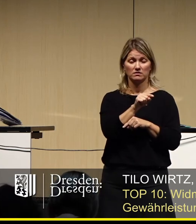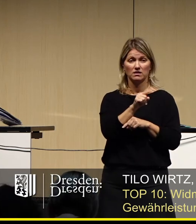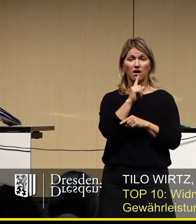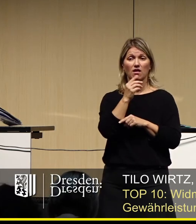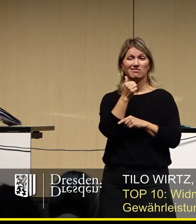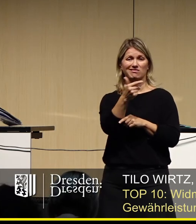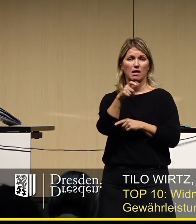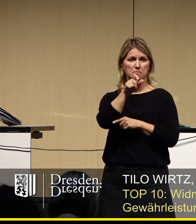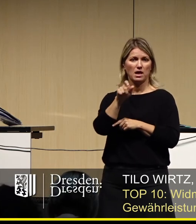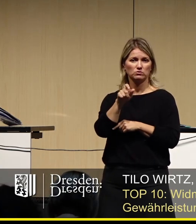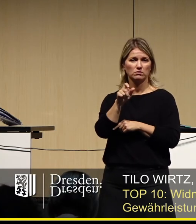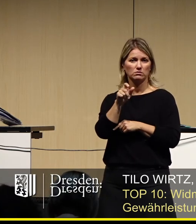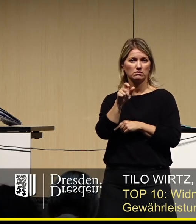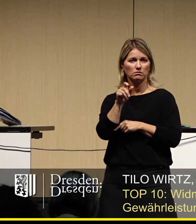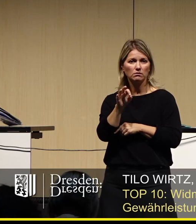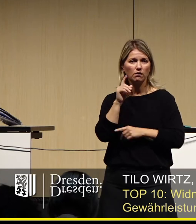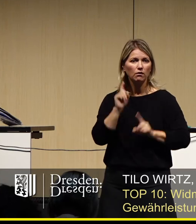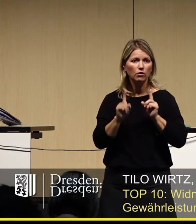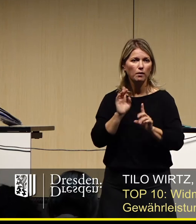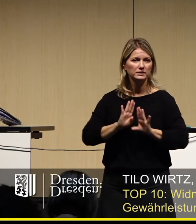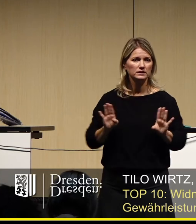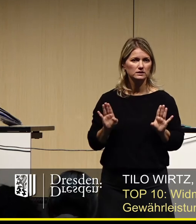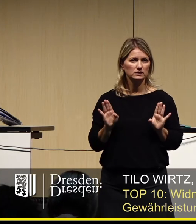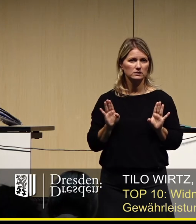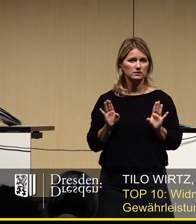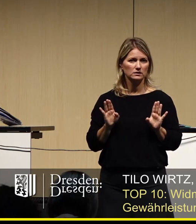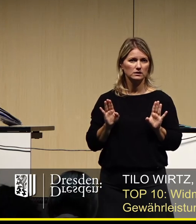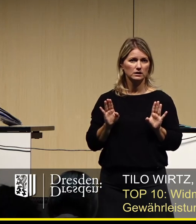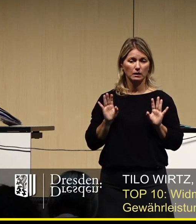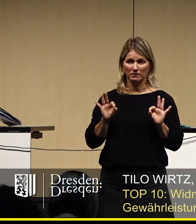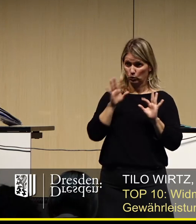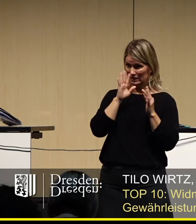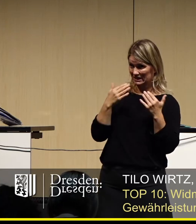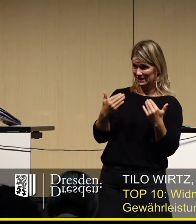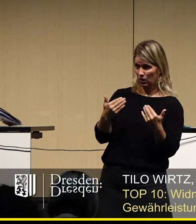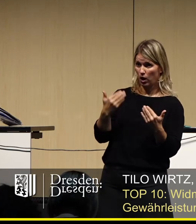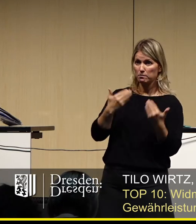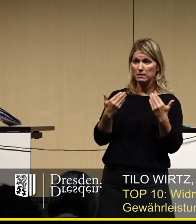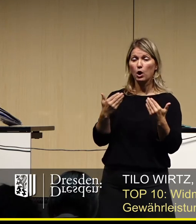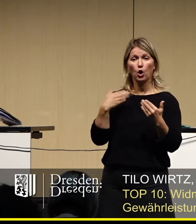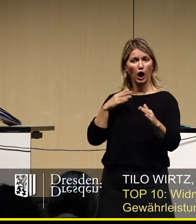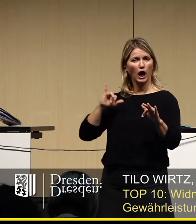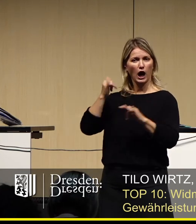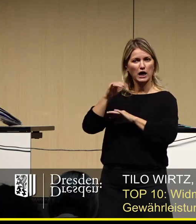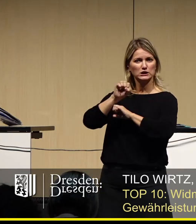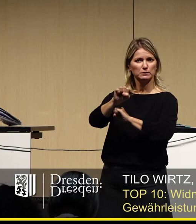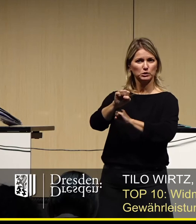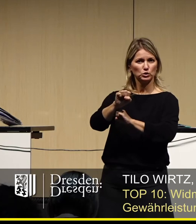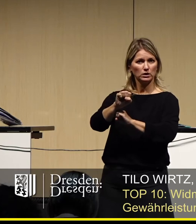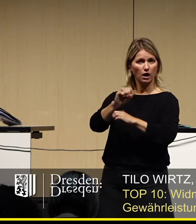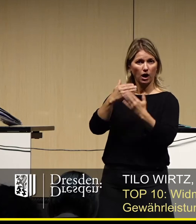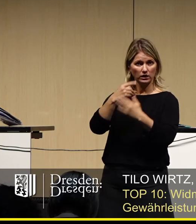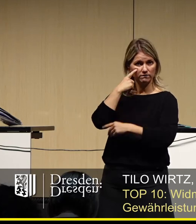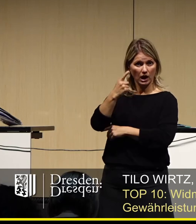Menschen fernbleiben. Denn wer nimmt in diesen Zeiten im Prinzip, wer bucht eine Reise, wenn er nicht weiß, ob sie